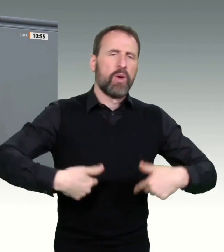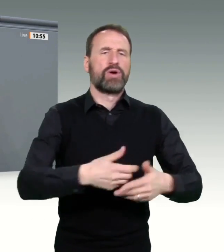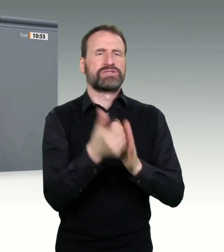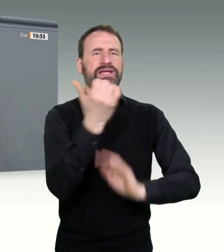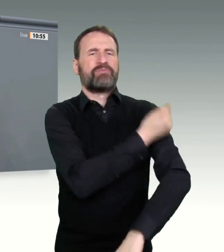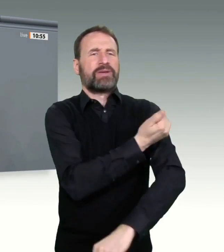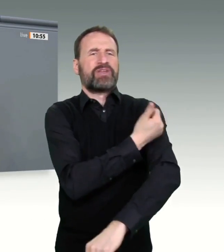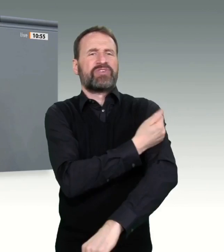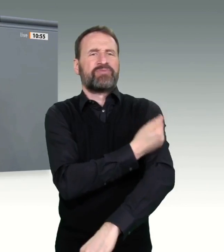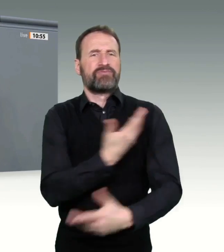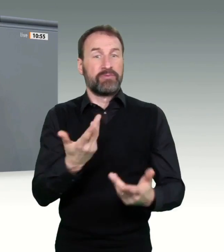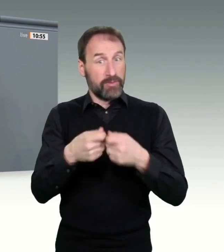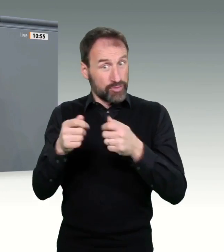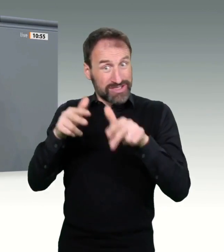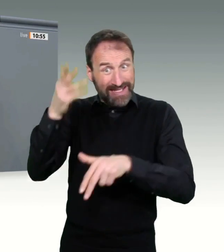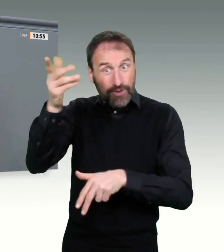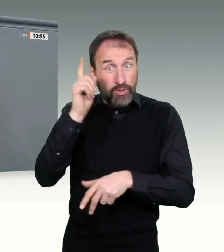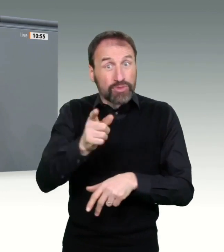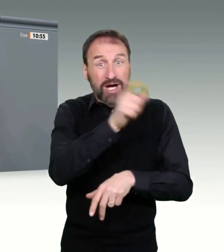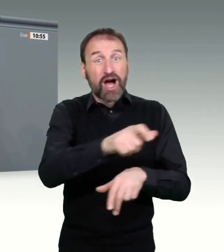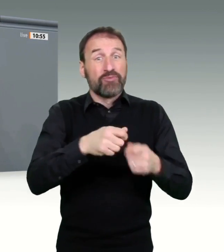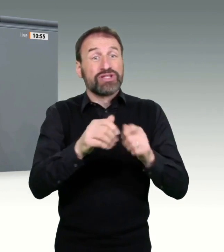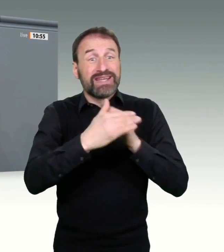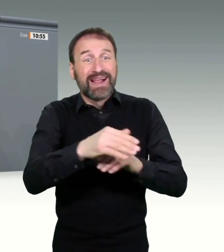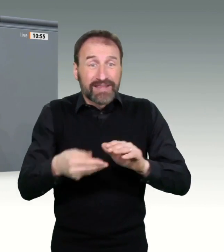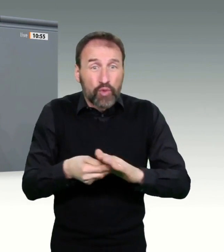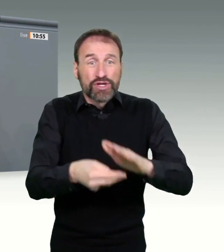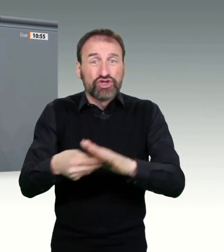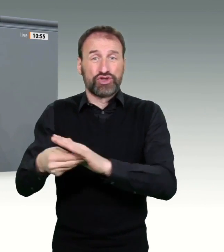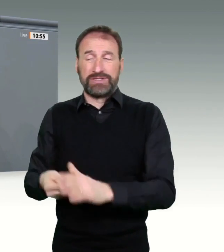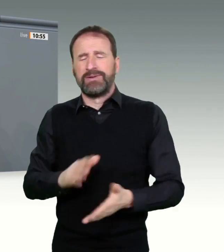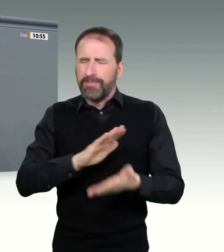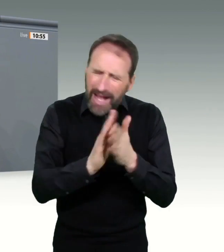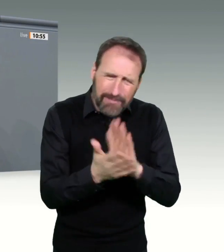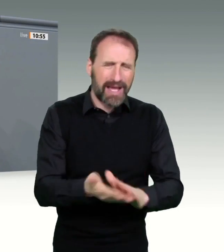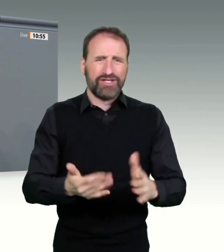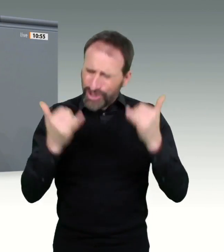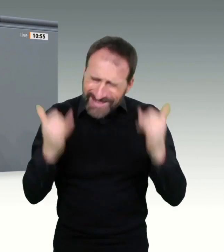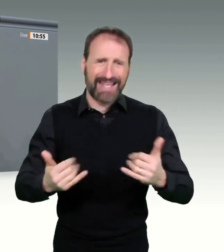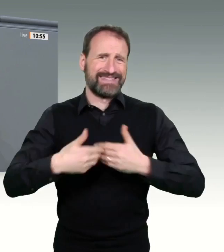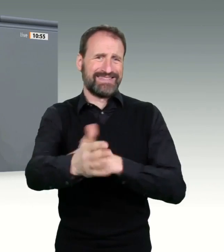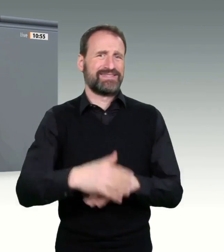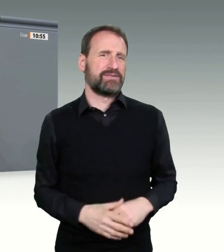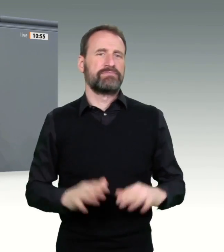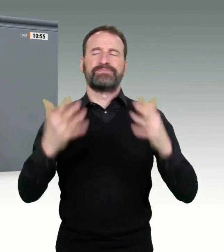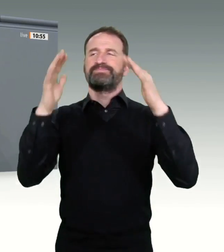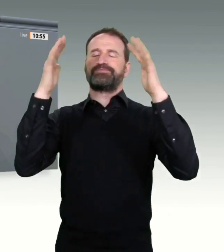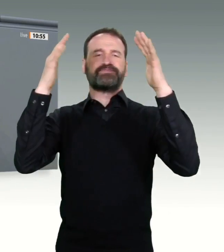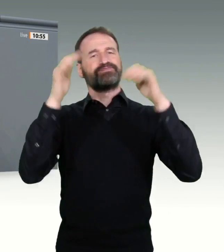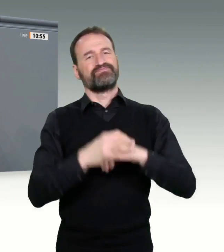Spahn, wo ist denn eigentlich die Kommunikationskampagne, die breite Kampagne, die über die verschiedenen Impfstoffe aufklärt, über die